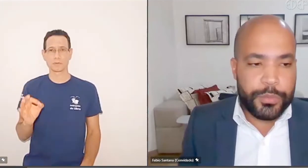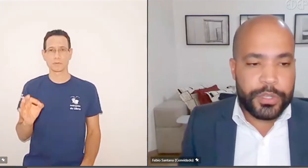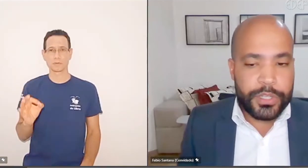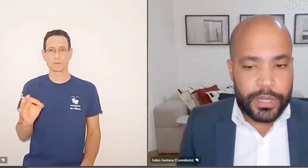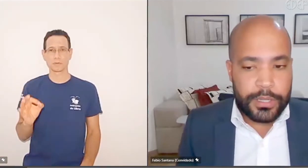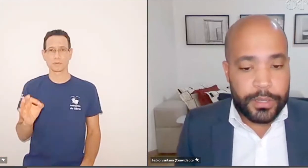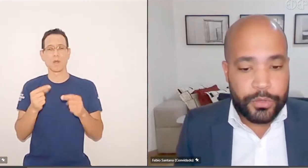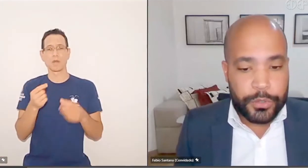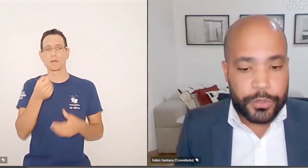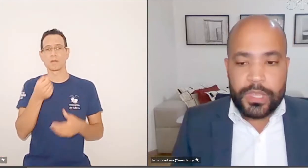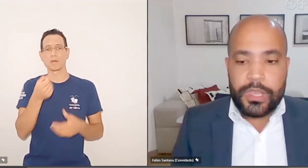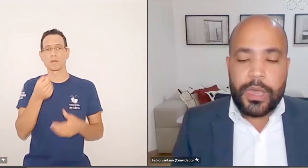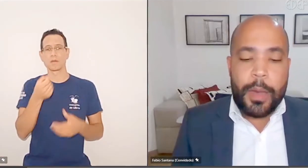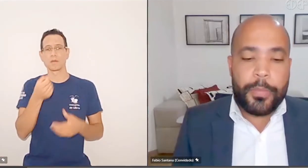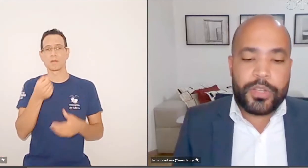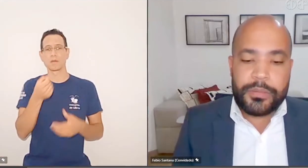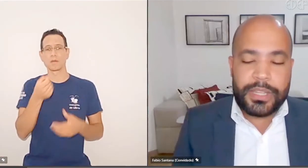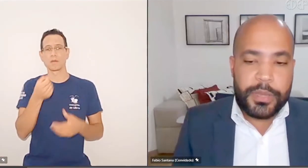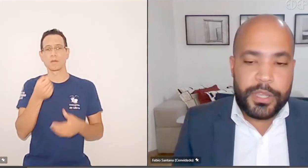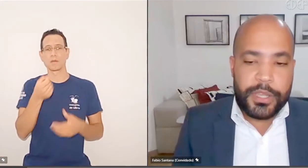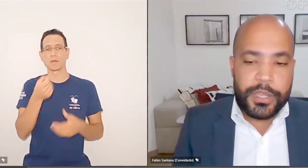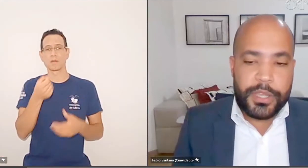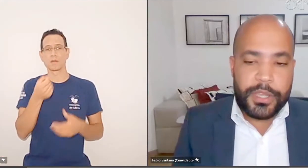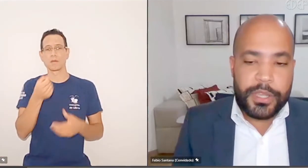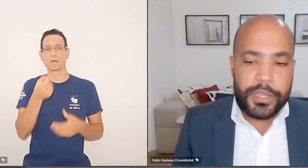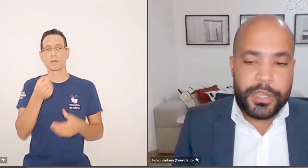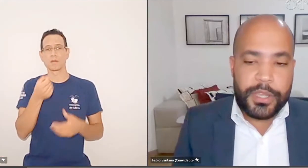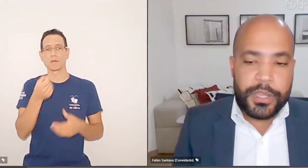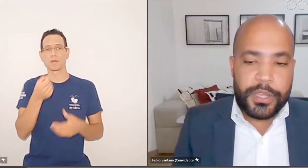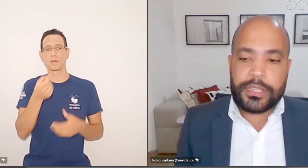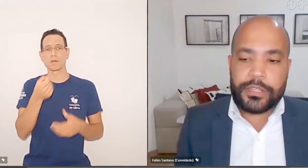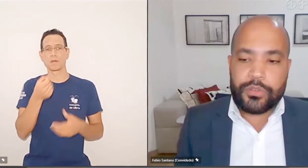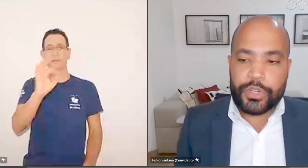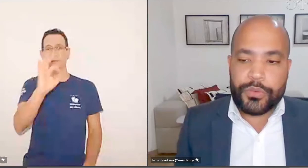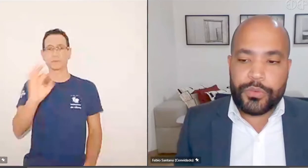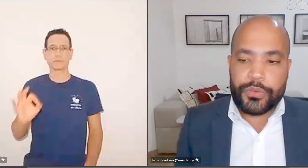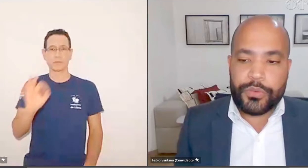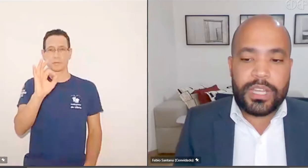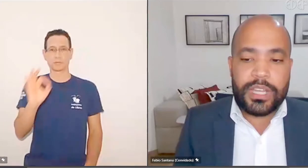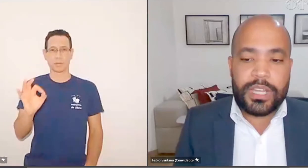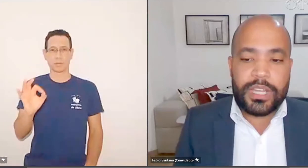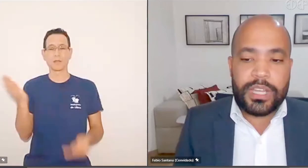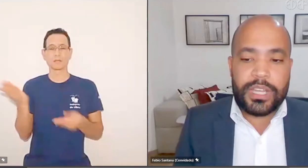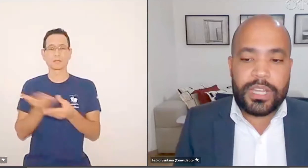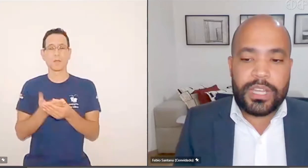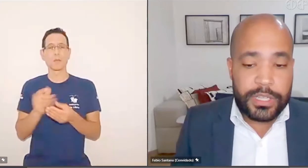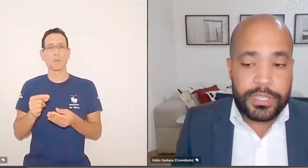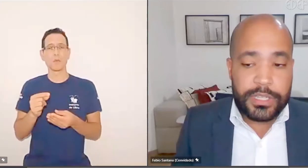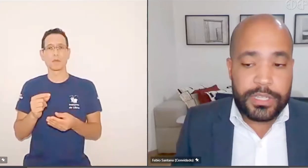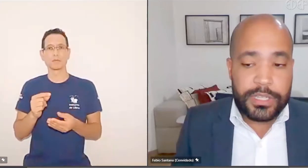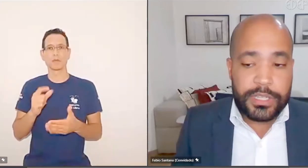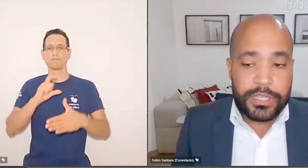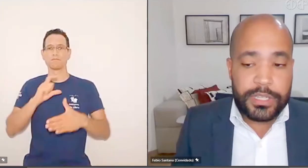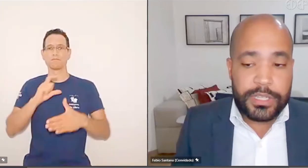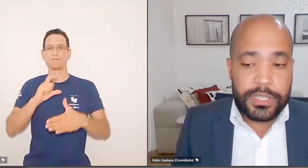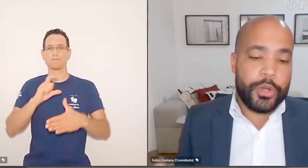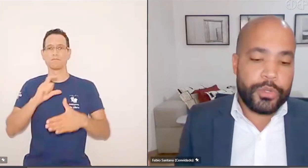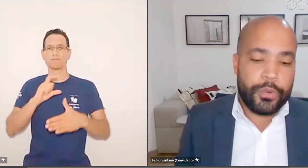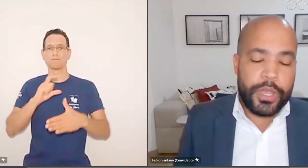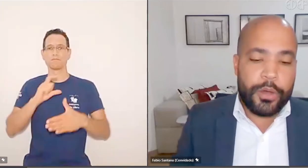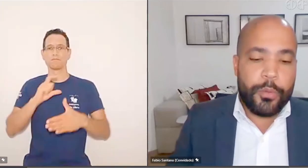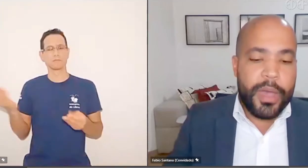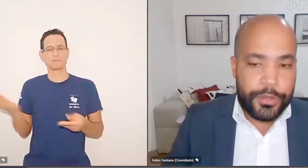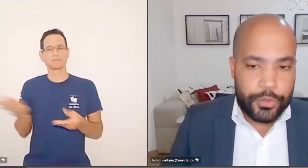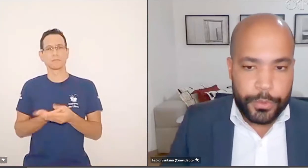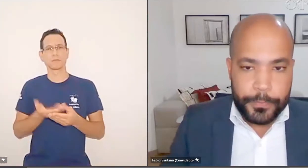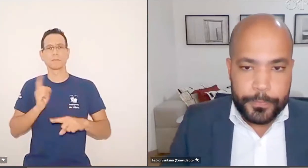de medicamentos, procedimentos e tratamentos e aproximadamente 10% dessas ações foram de indenização, de pedido de indenização por